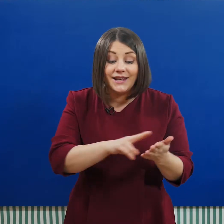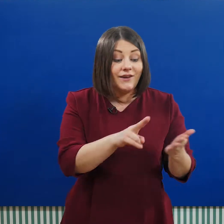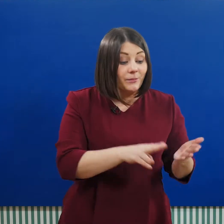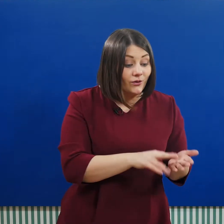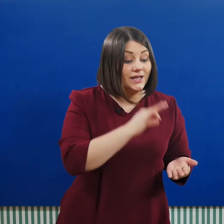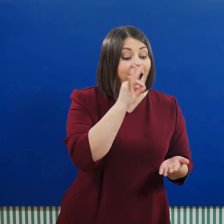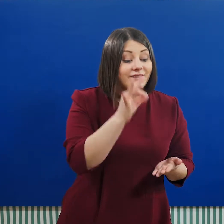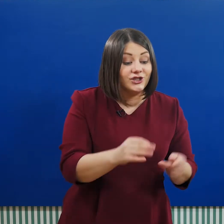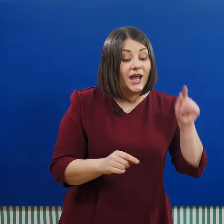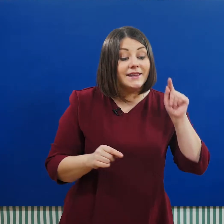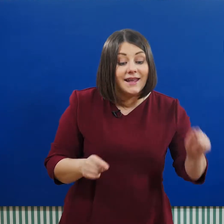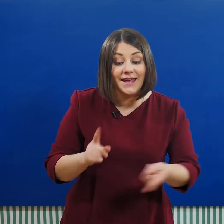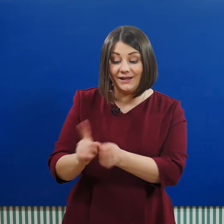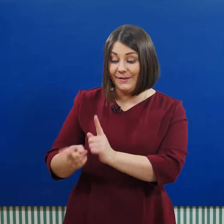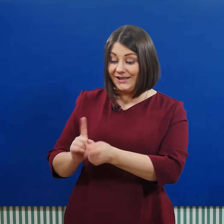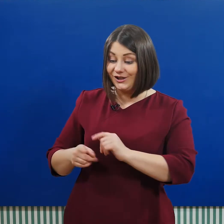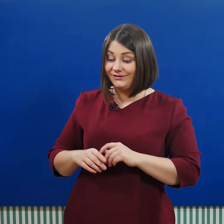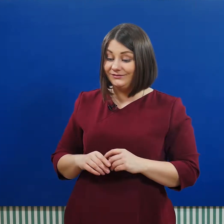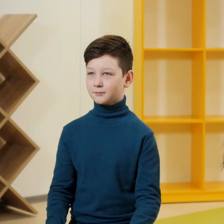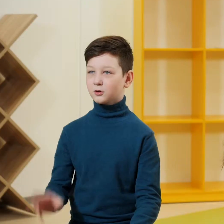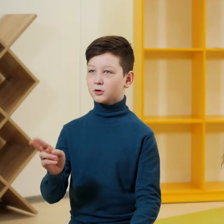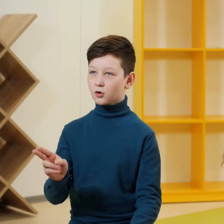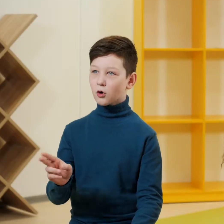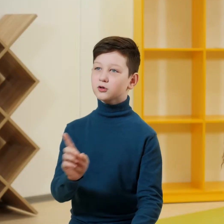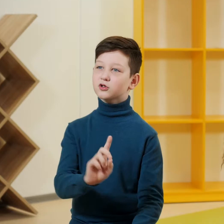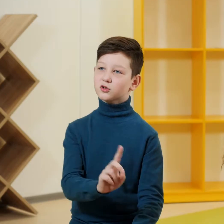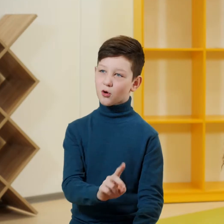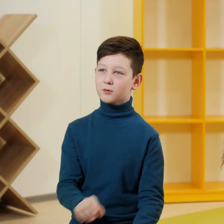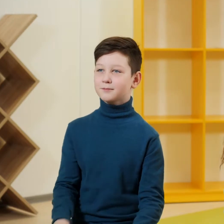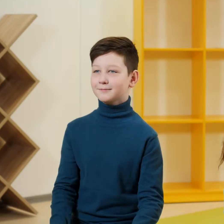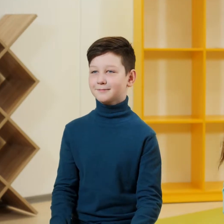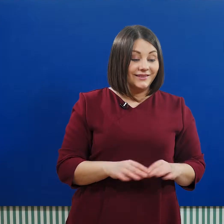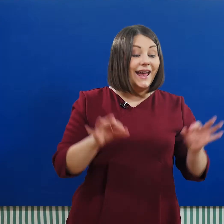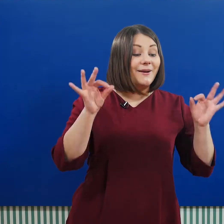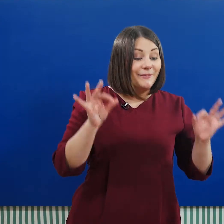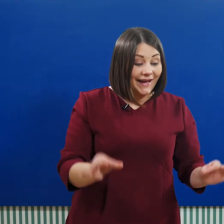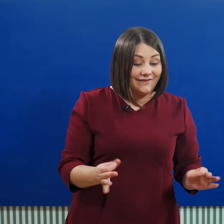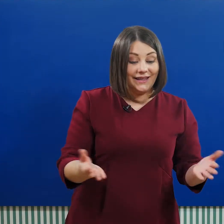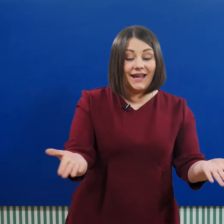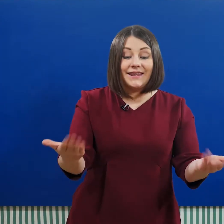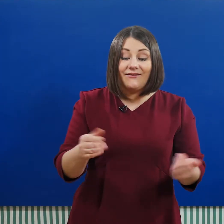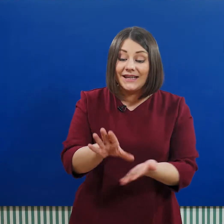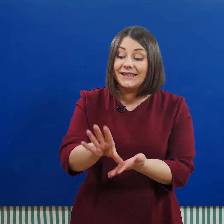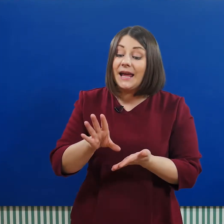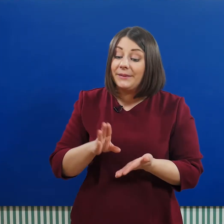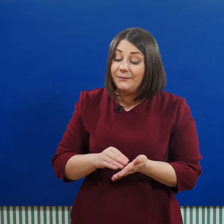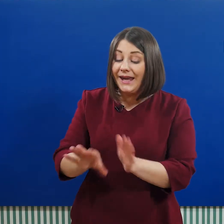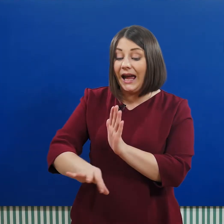вопросы отвечает этот падеж? Кто? Что? Правильно! Давайте для примера